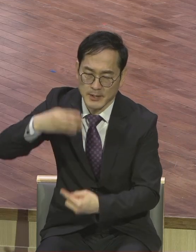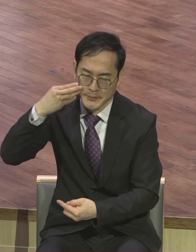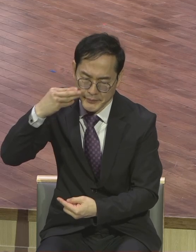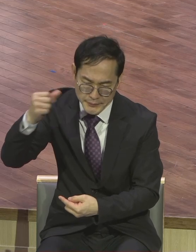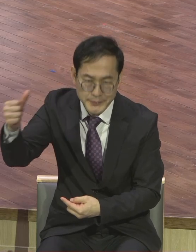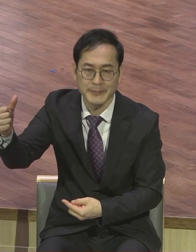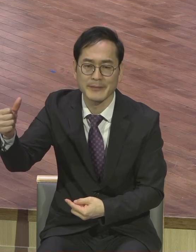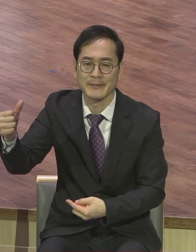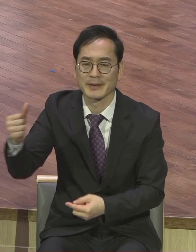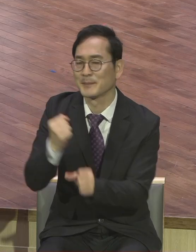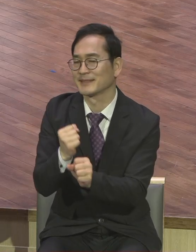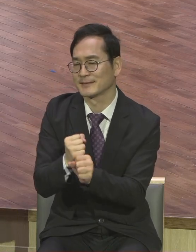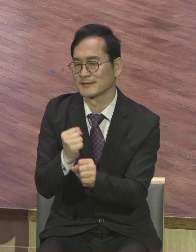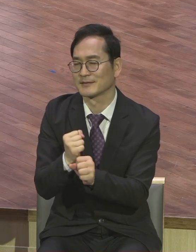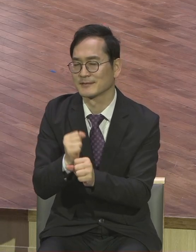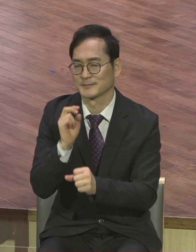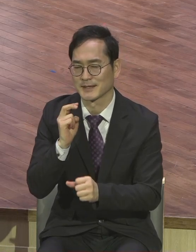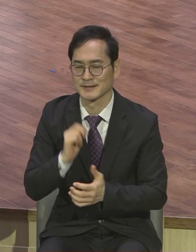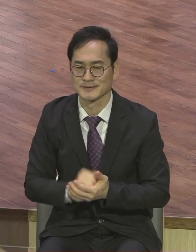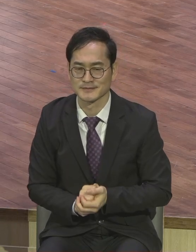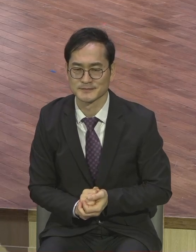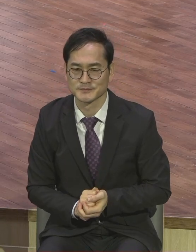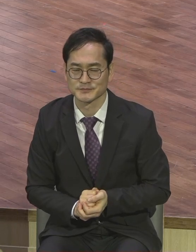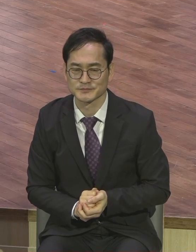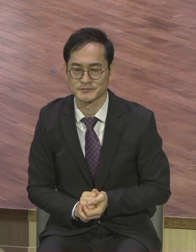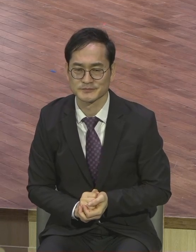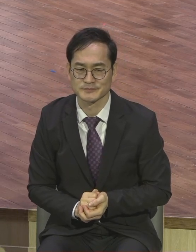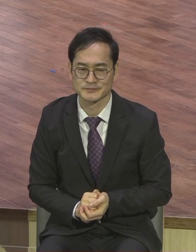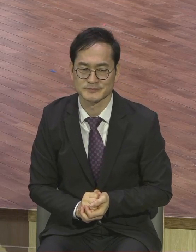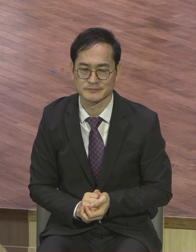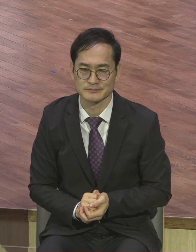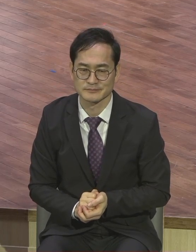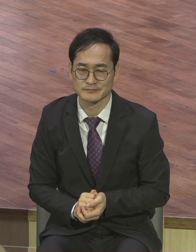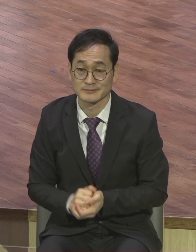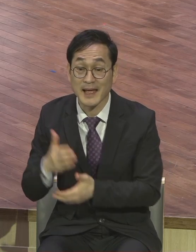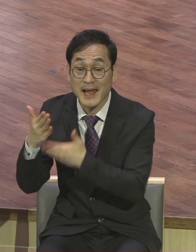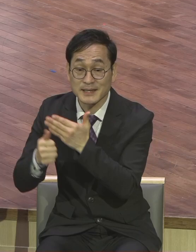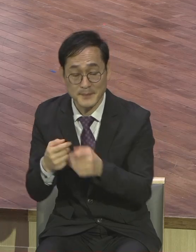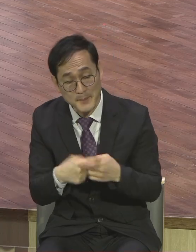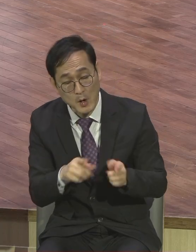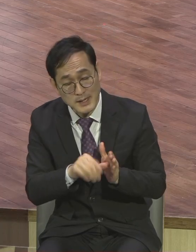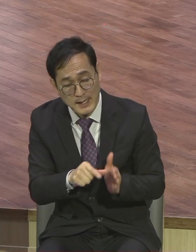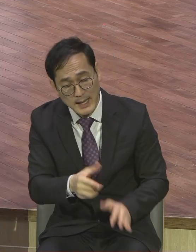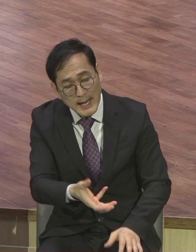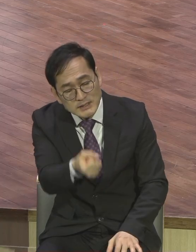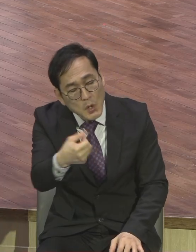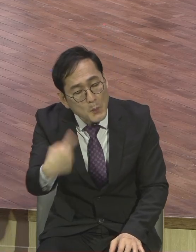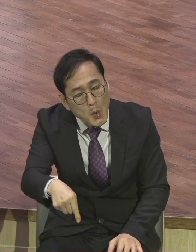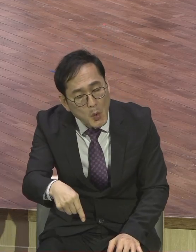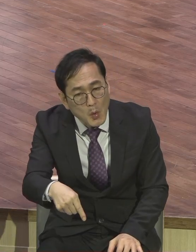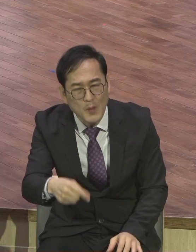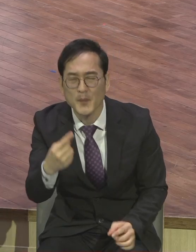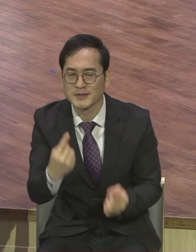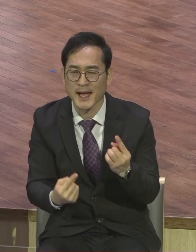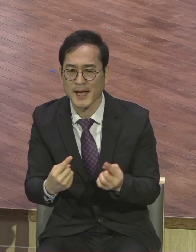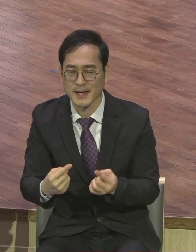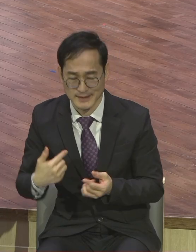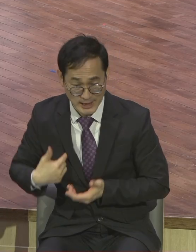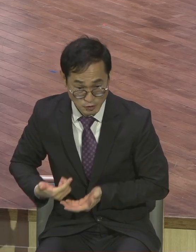하나님은 우리가 어떤 것을 가졌느냐를 평가하지 않습니다 하나님은 우리에게 주신 것을 우리가 어떻게 내가